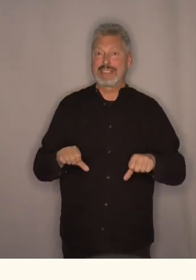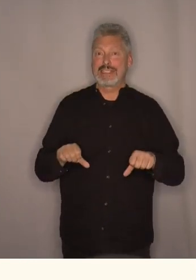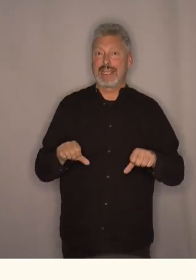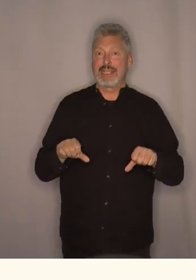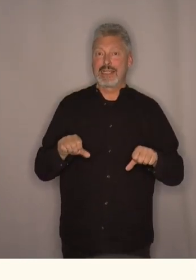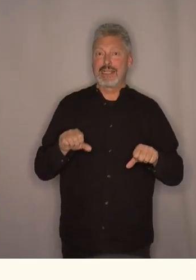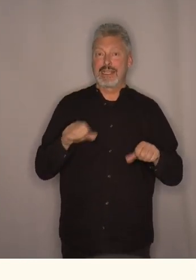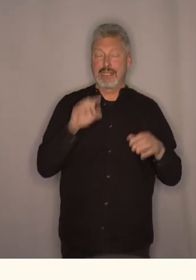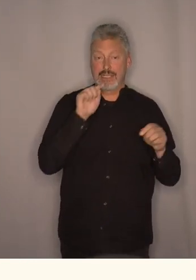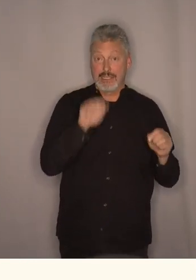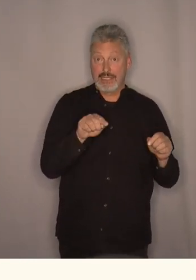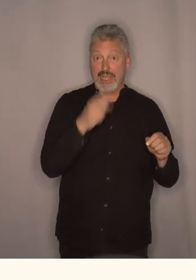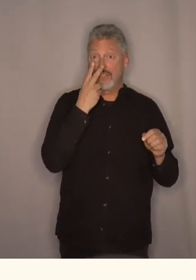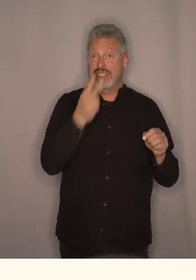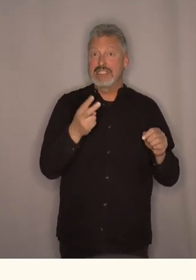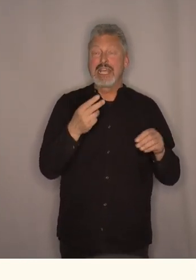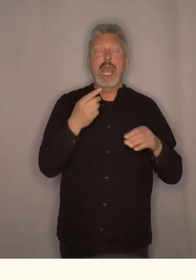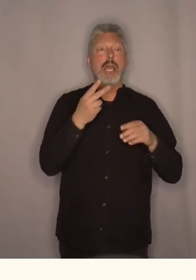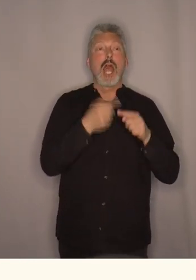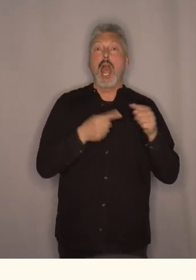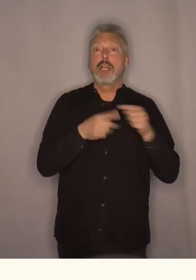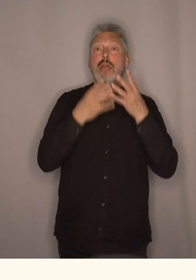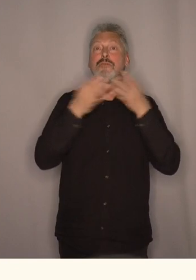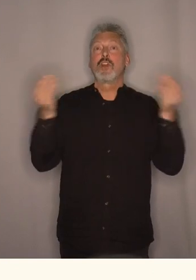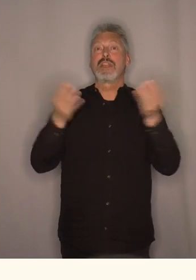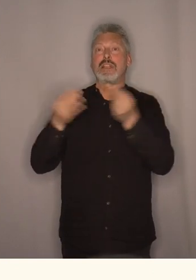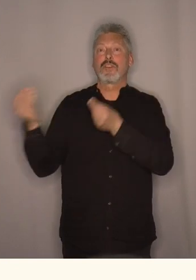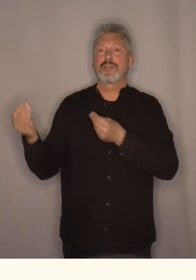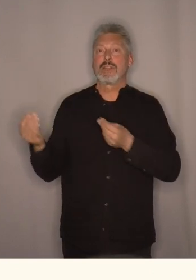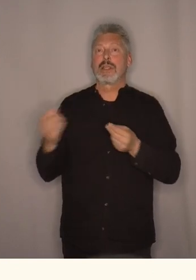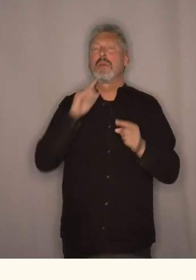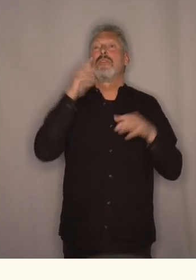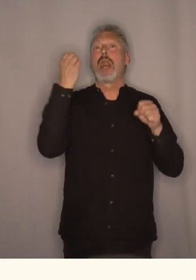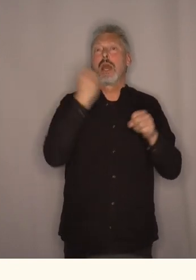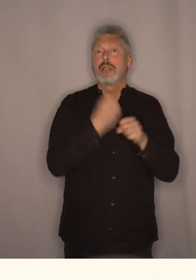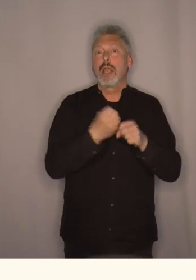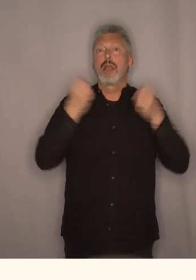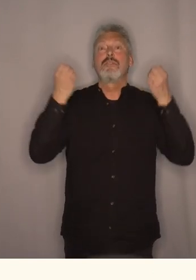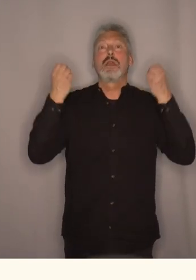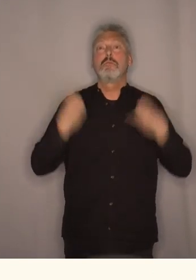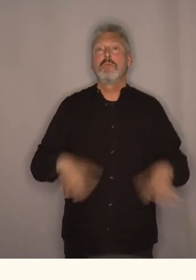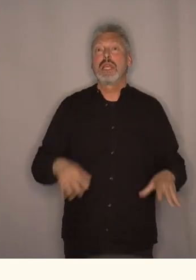arter forsvinner i rekordtank men hver gang vi mister noe